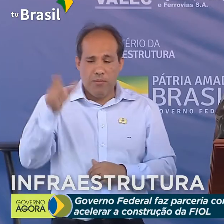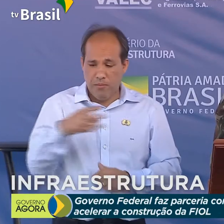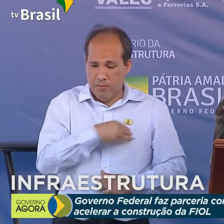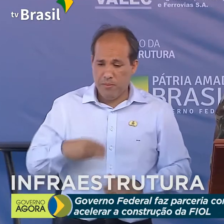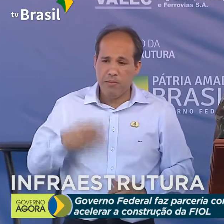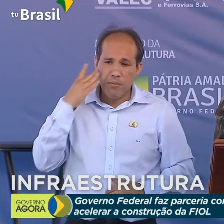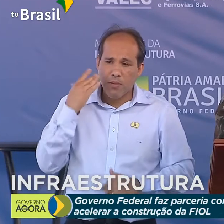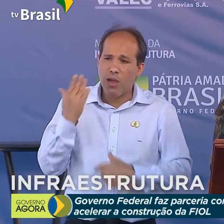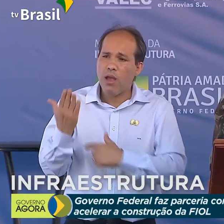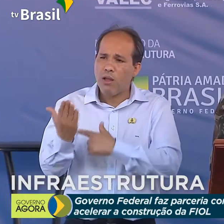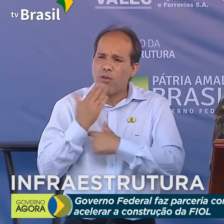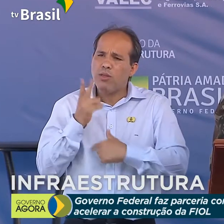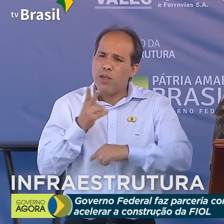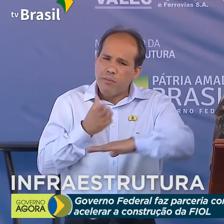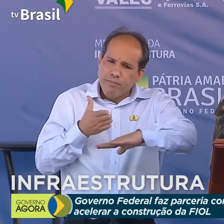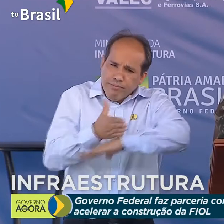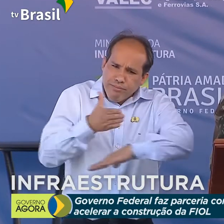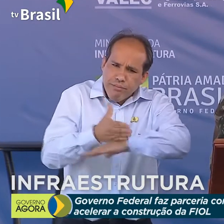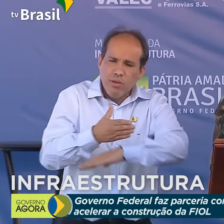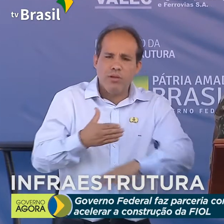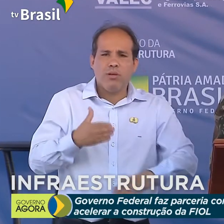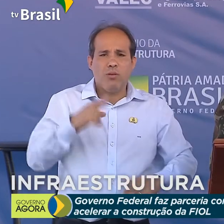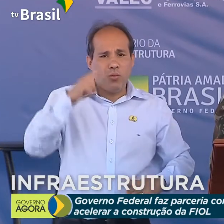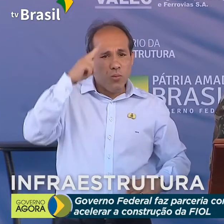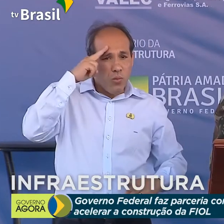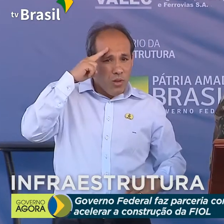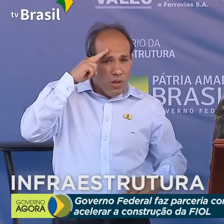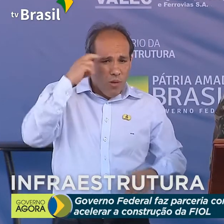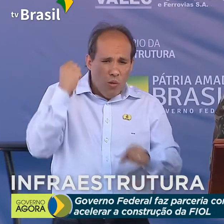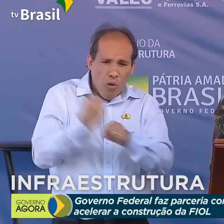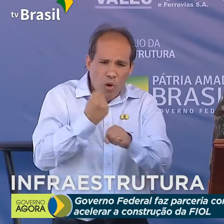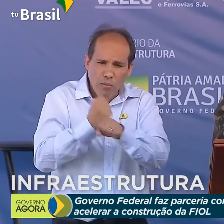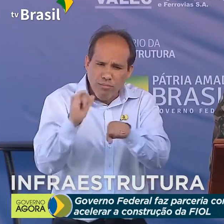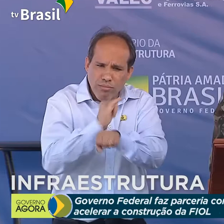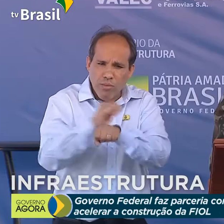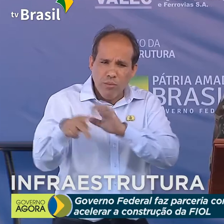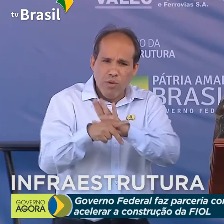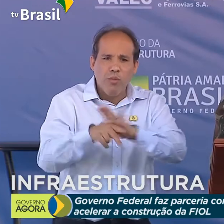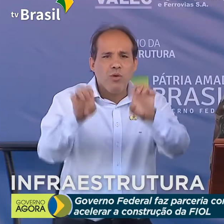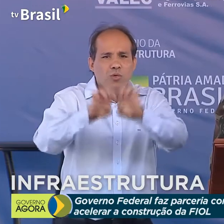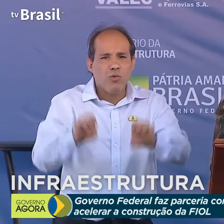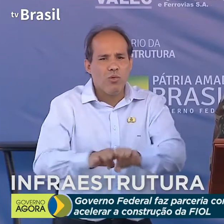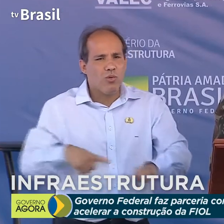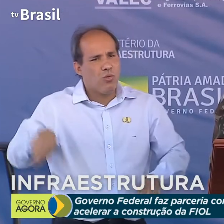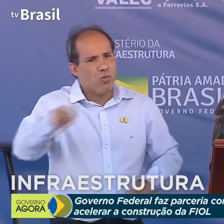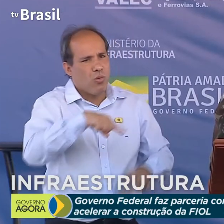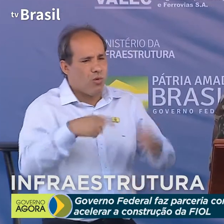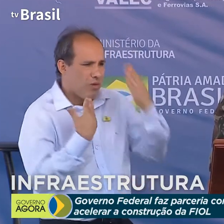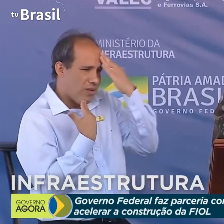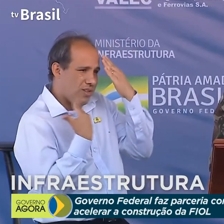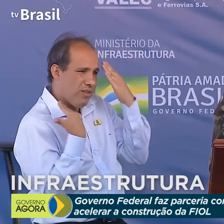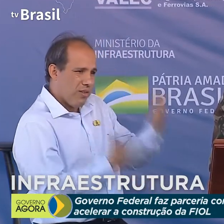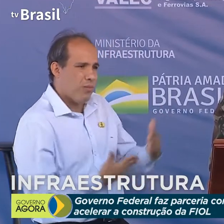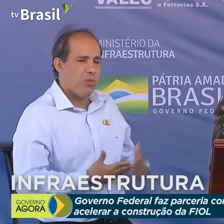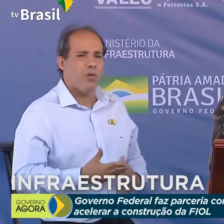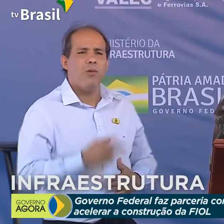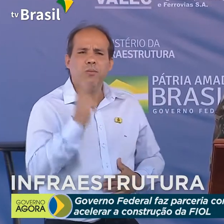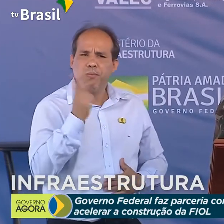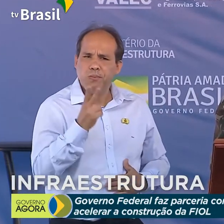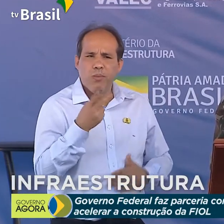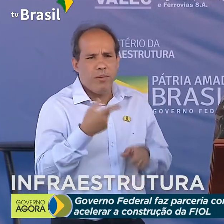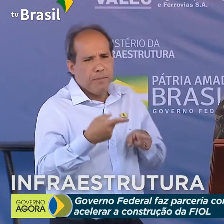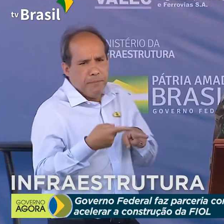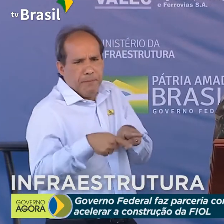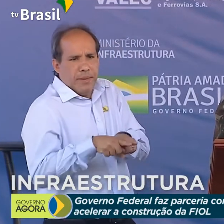participação do Exército em obras estratégicas de infraestrutura, nosso muito obrigado pelas constantes